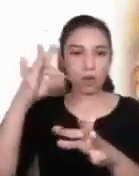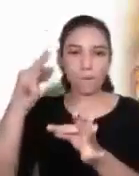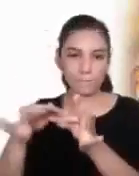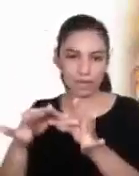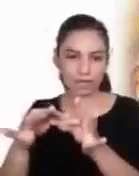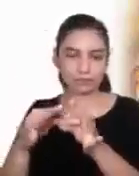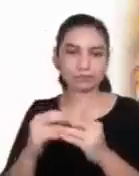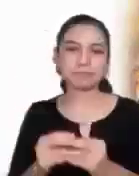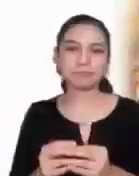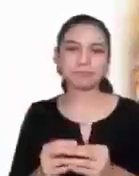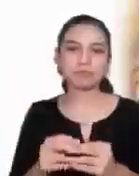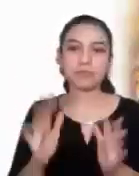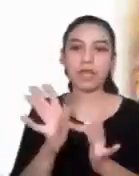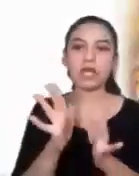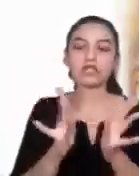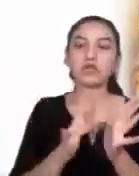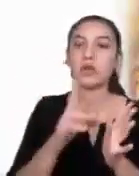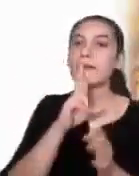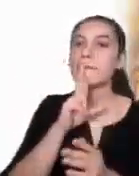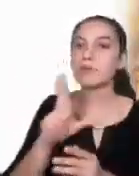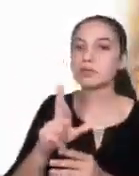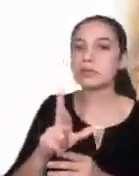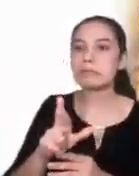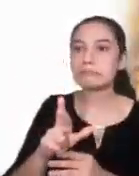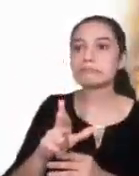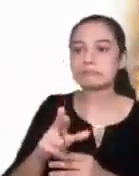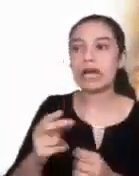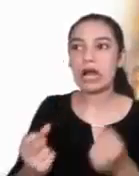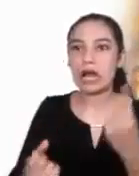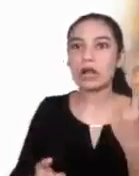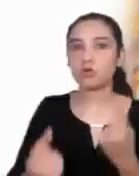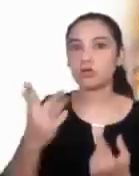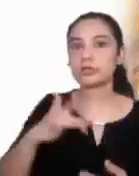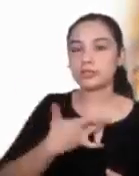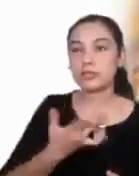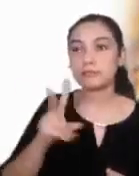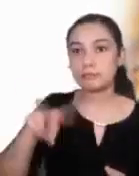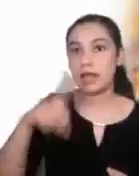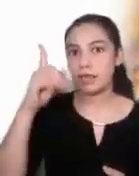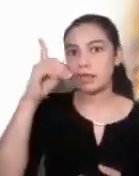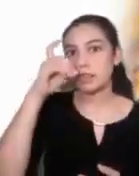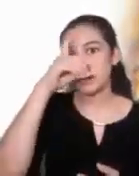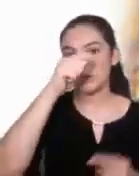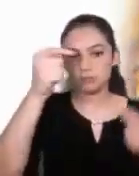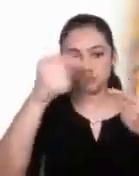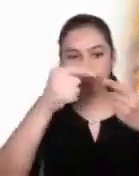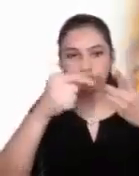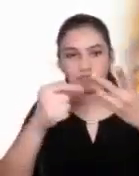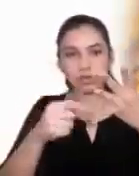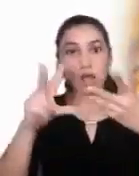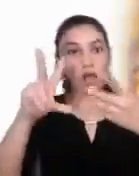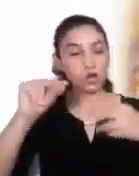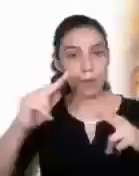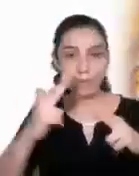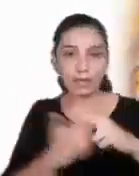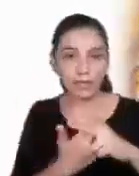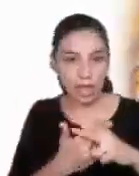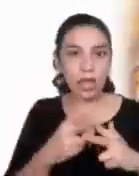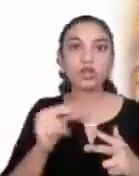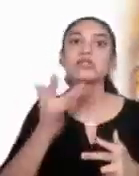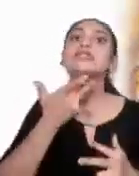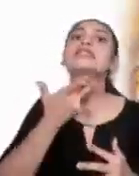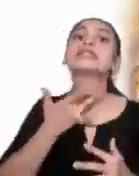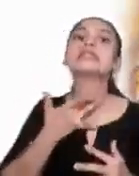respuesta de Jesús para muchos de nosotros es ya bastante exigente. No matarás, no cometerás